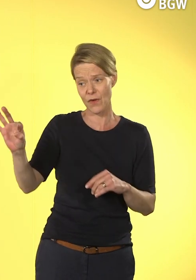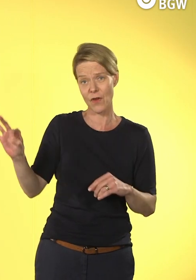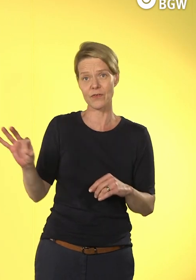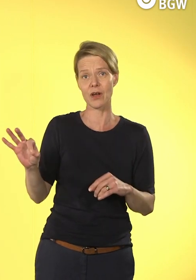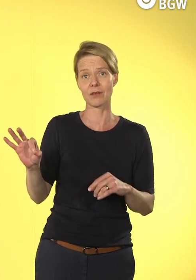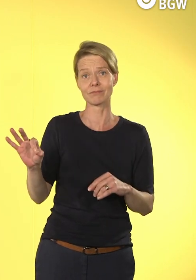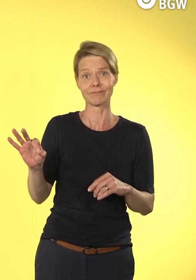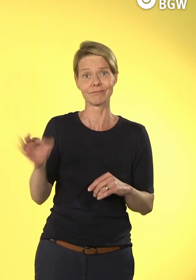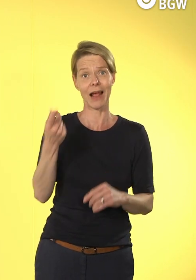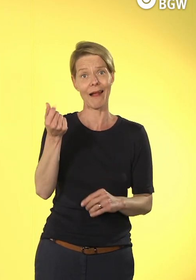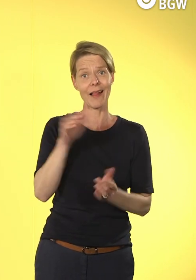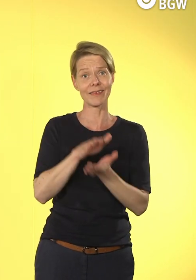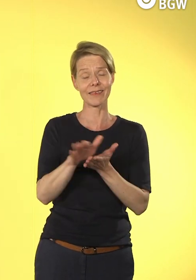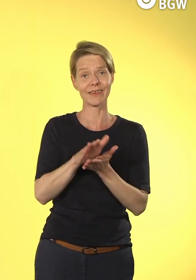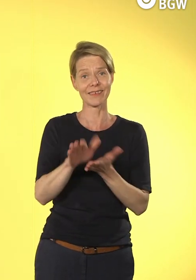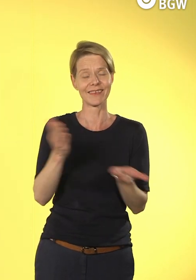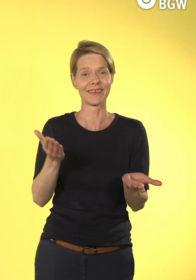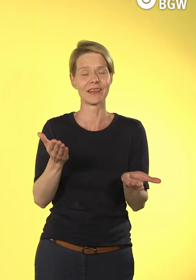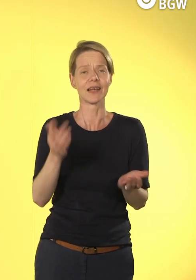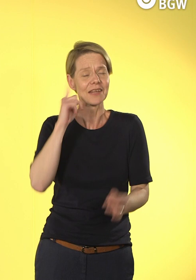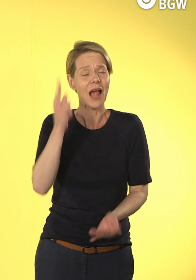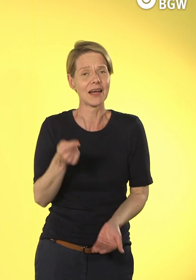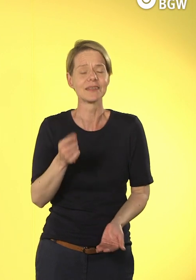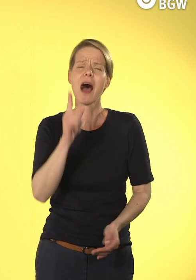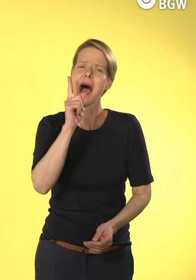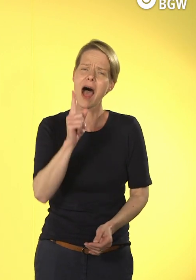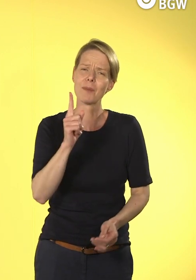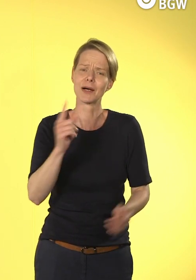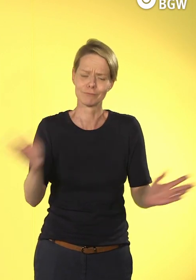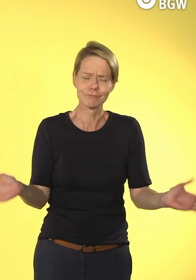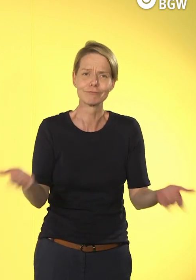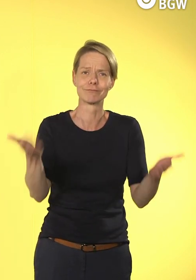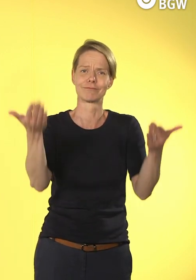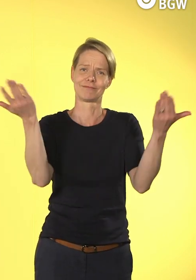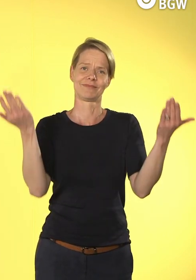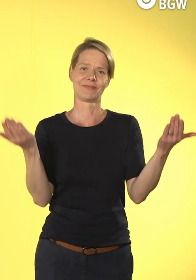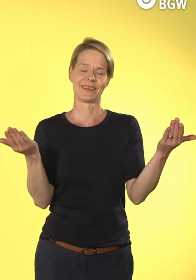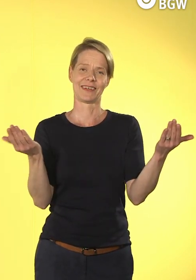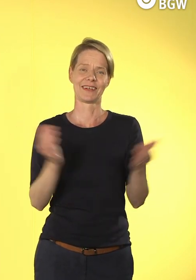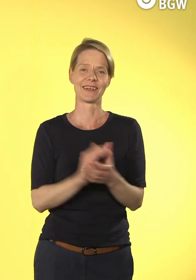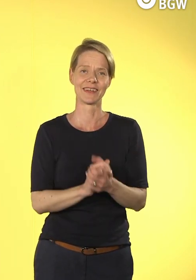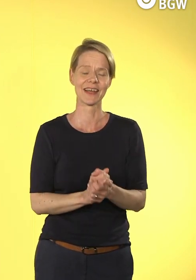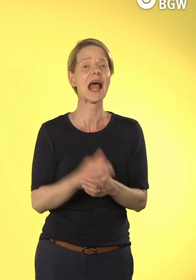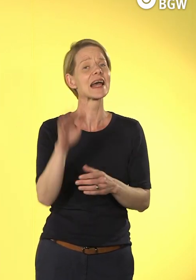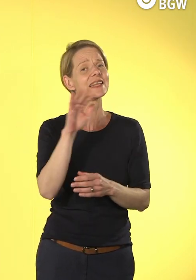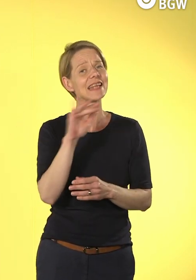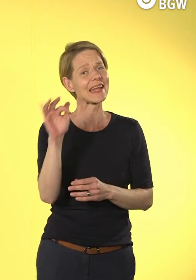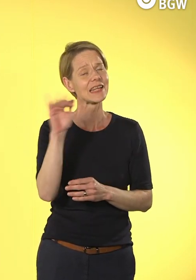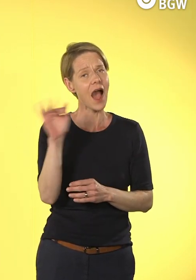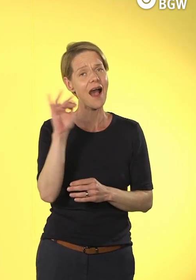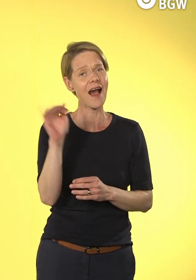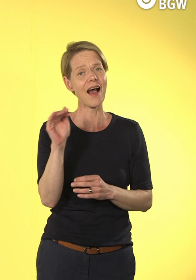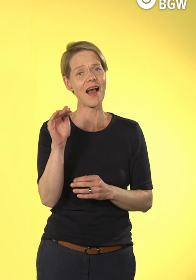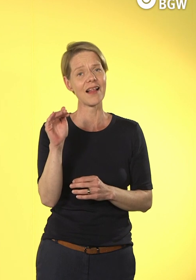Aber, und da wollten wir Sie auch ermutigen, Digitalisierung ist natürlich wirklich auch ein großes Geschäft, an dem auch wir als